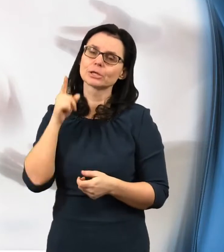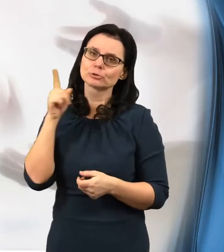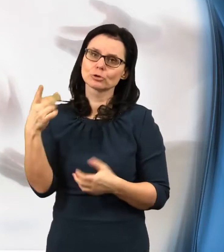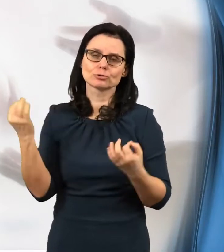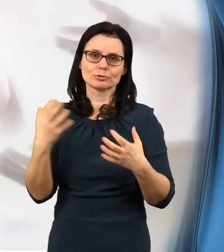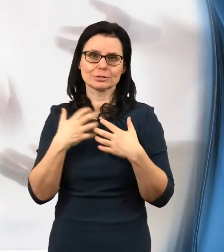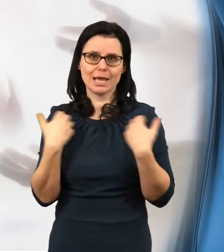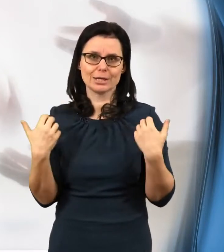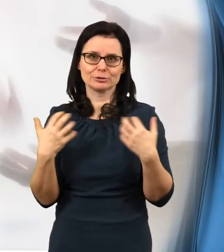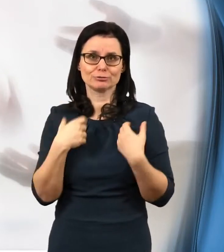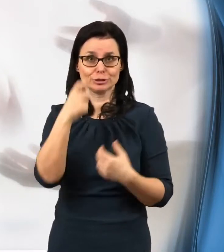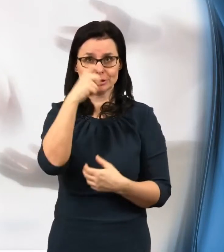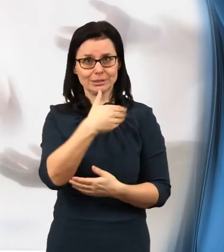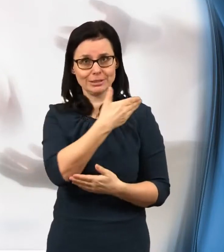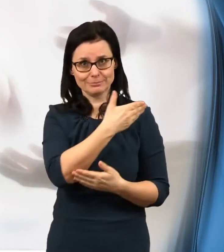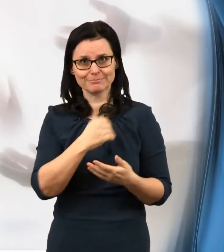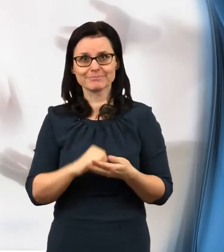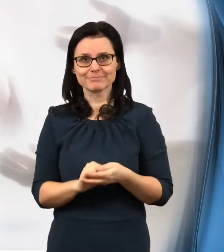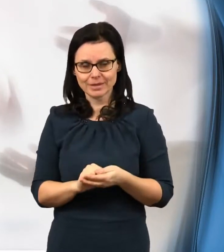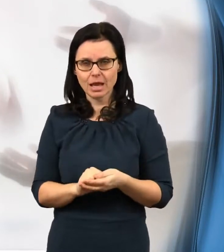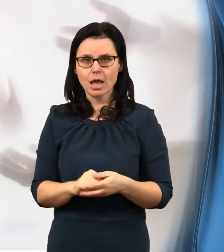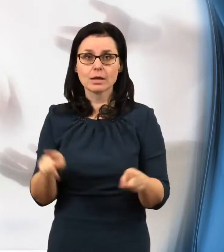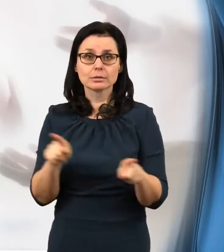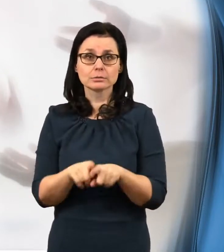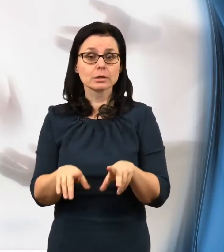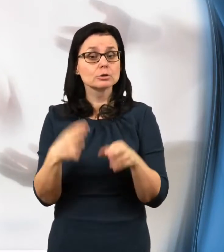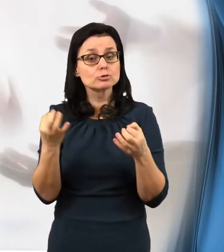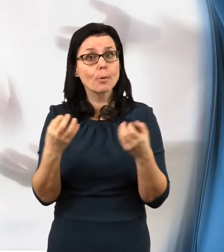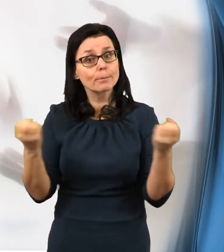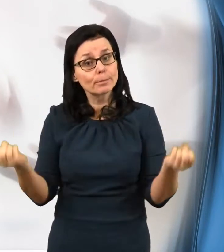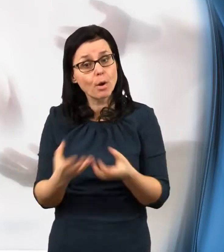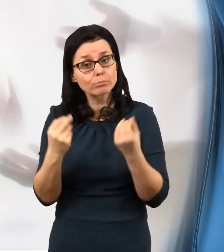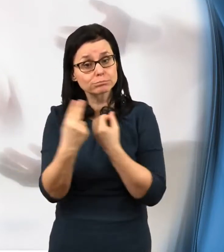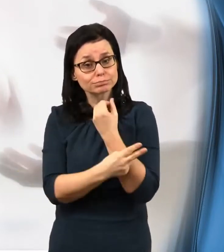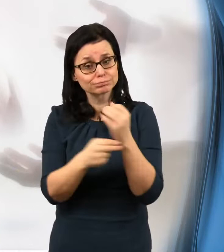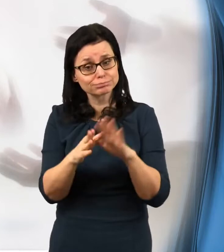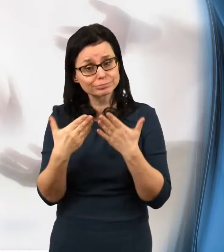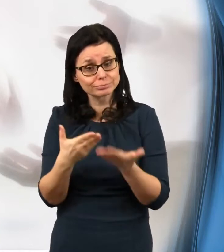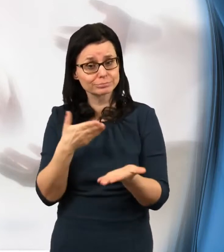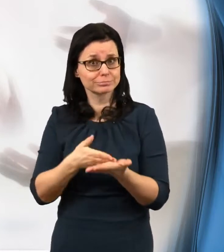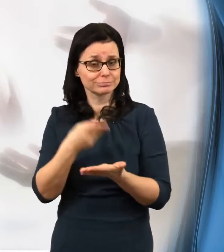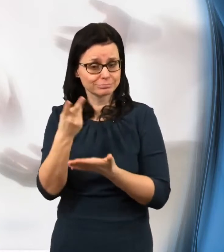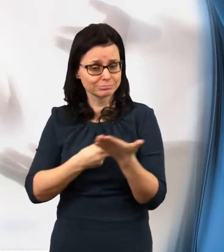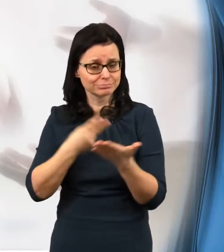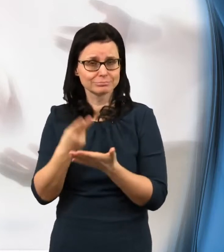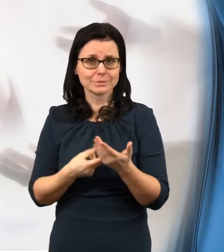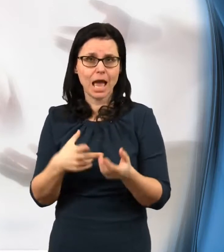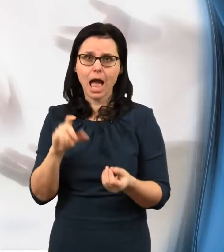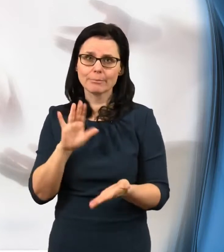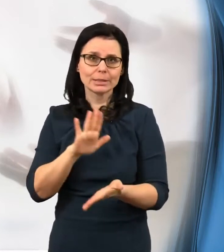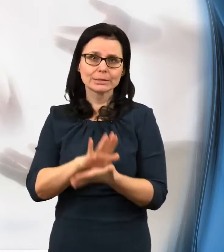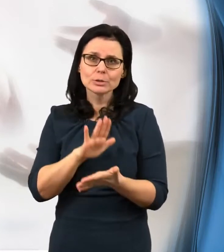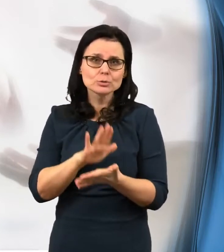těším a k čemu nás celé to Boží slovo povzbuzuje. Neměli bychom zůstat